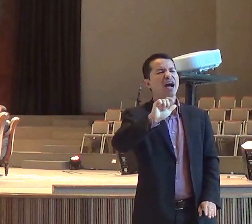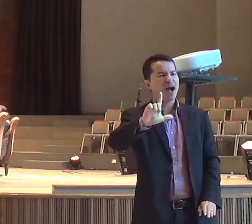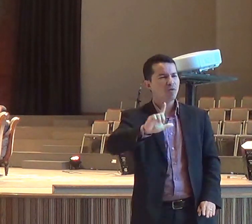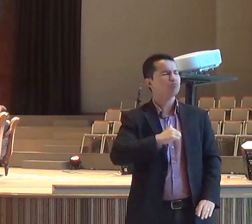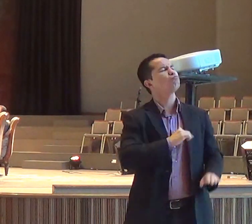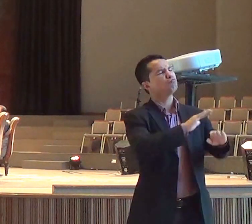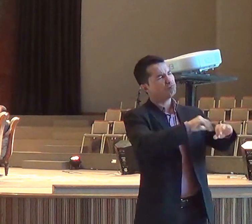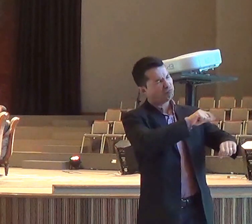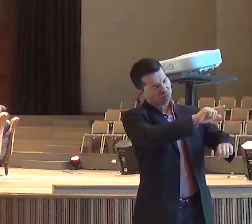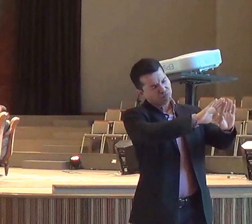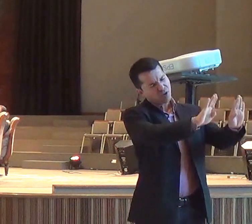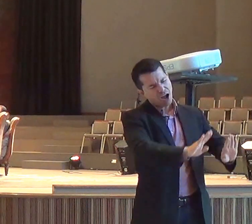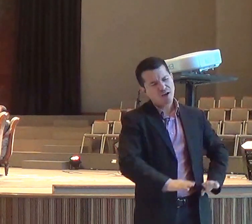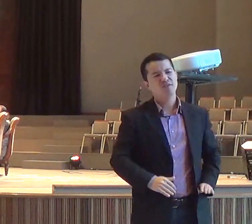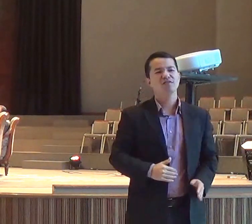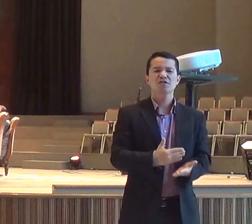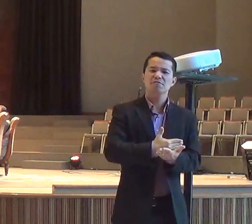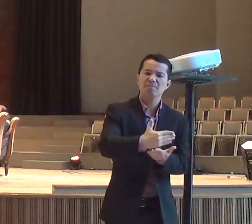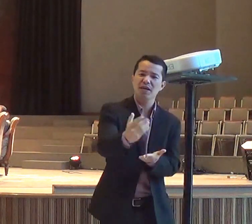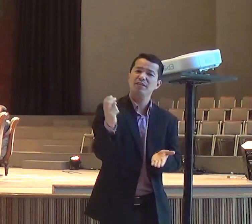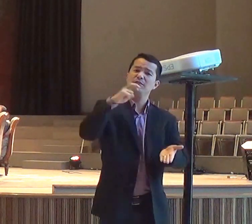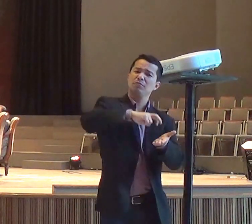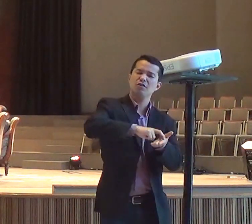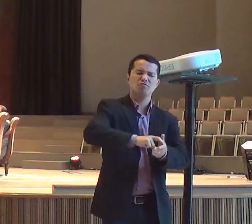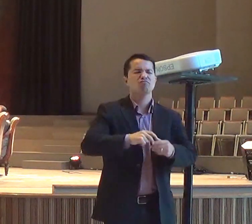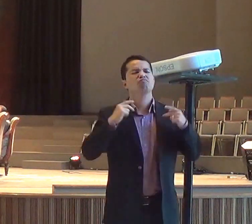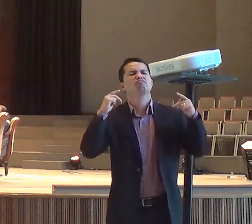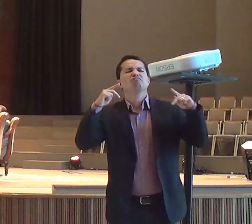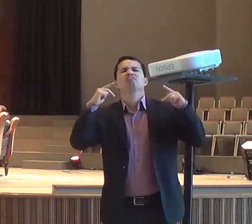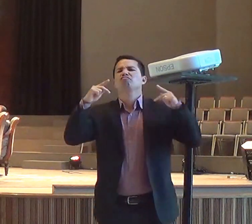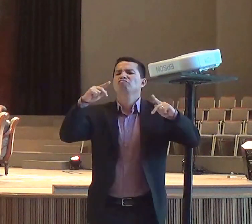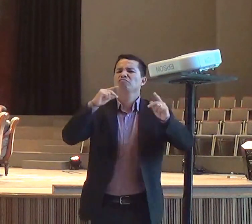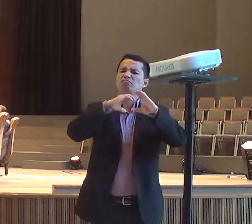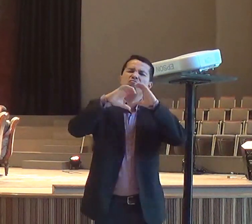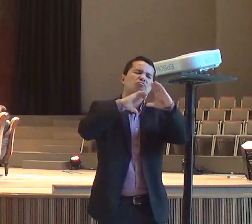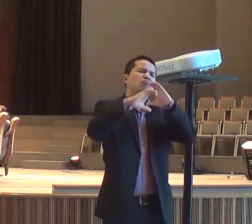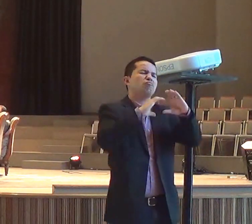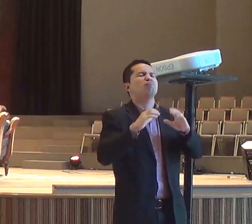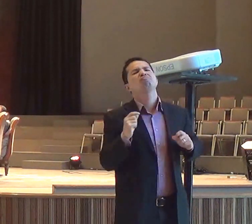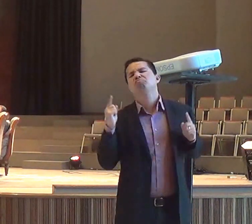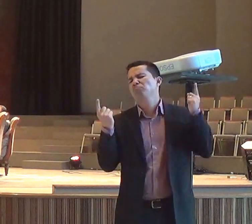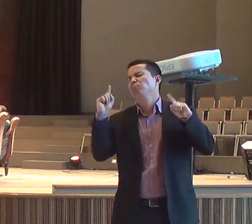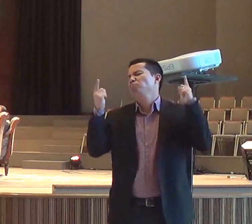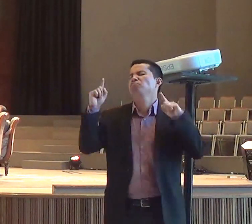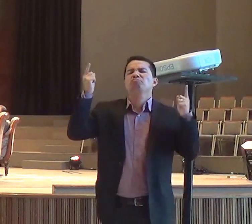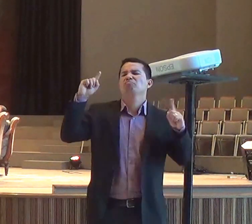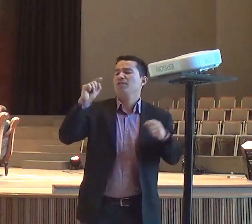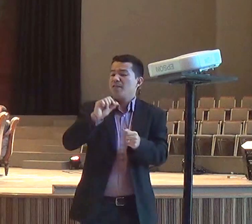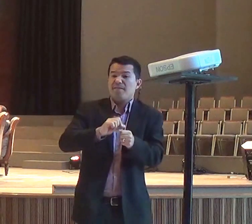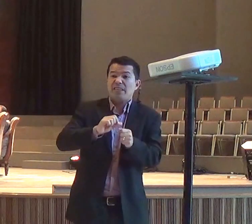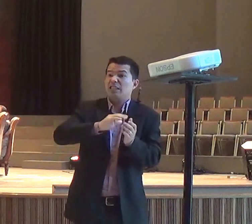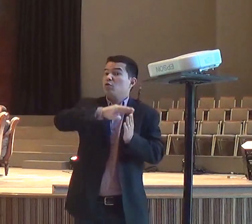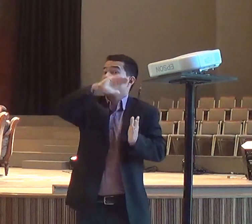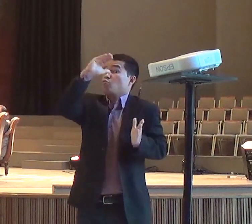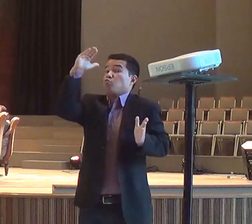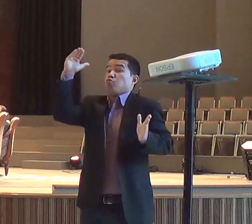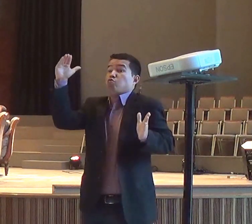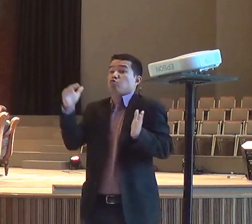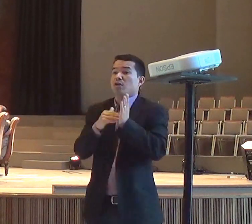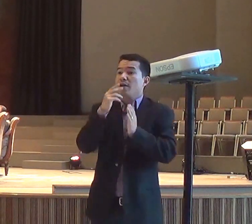cedinho de manhã, começaram a pregar, começaram a cantar, começaram a se cortar,